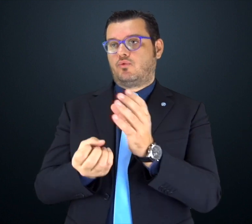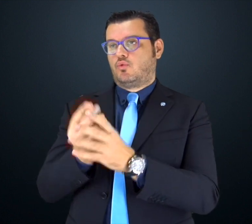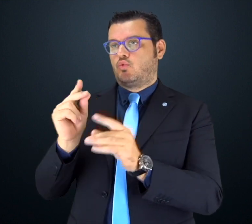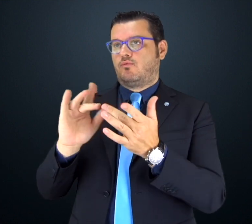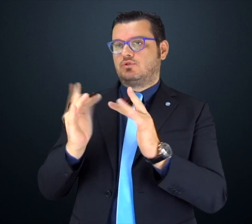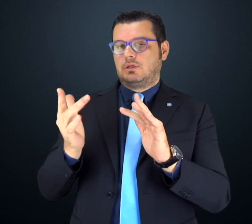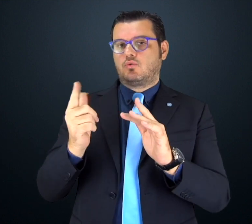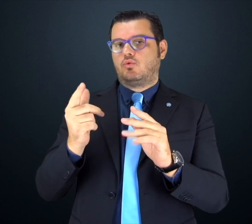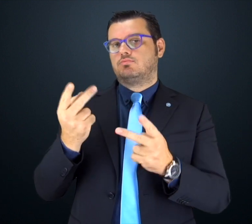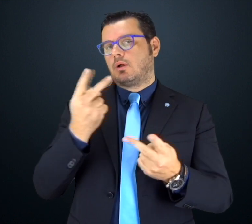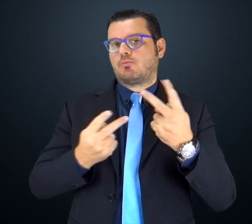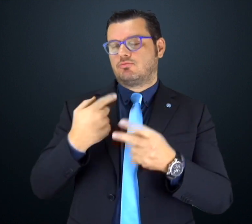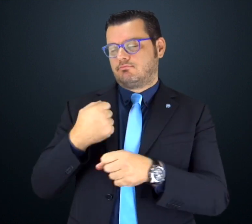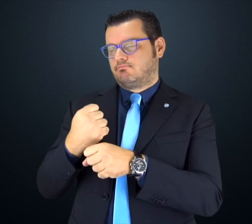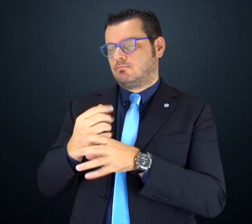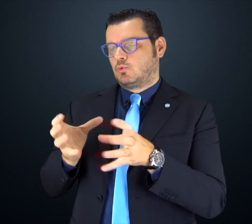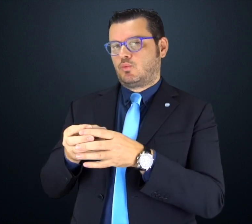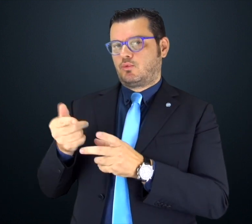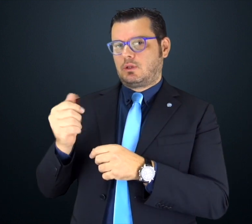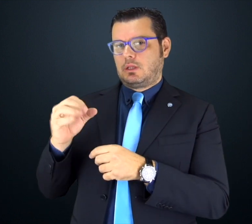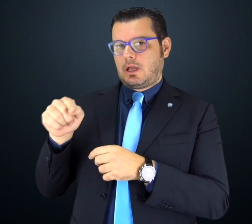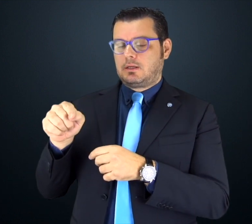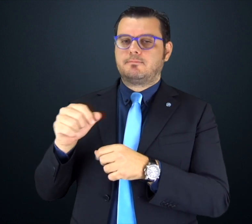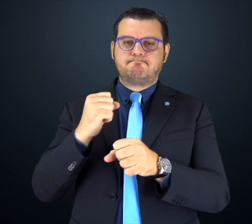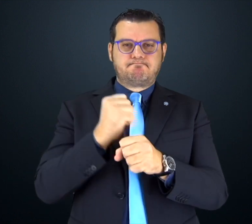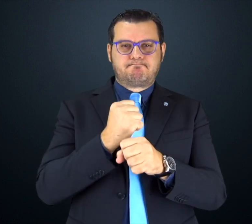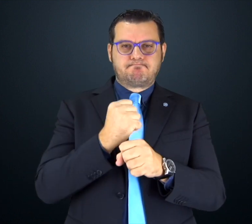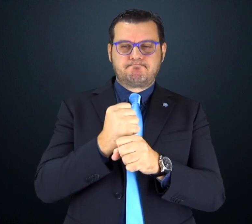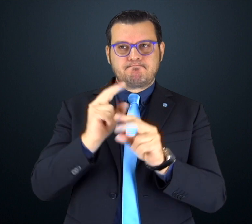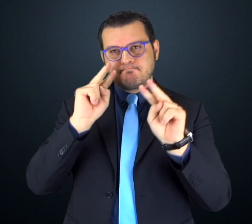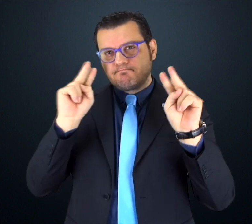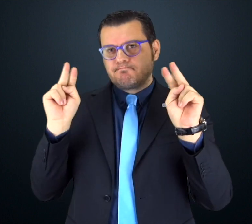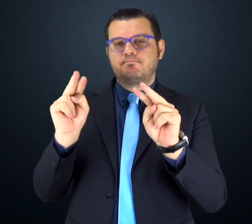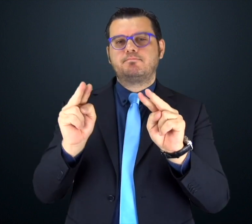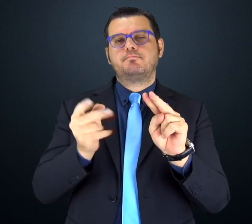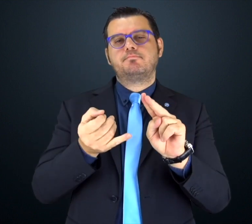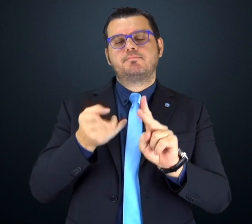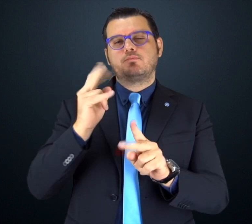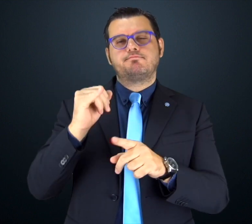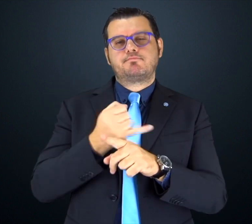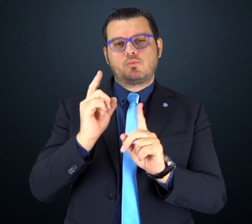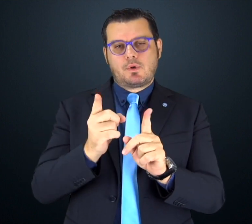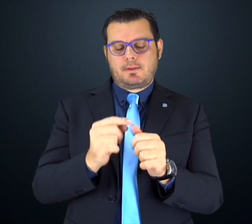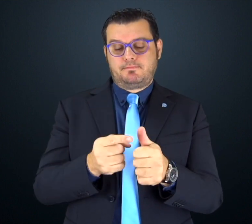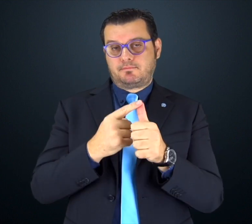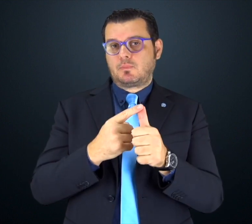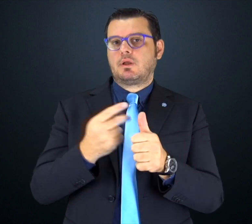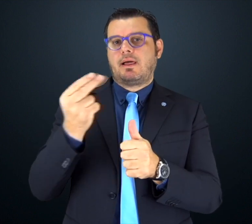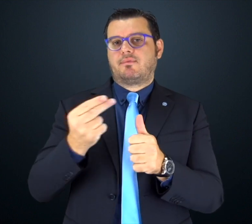veste grafica che rispondesse ai bisogni specifici delle persone con disabilità